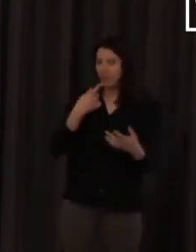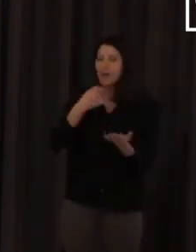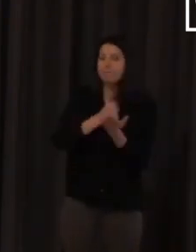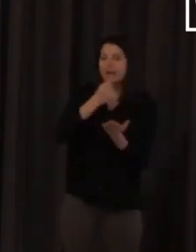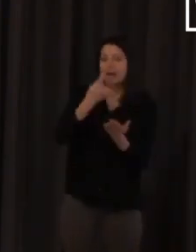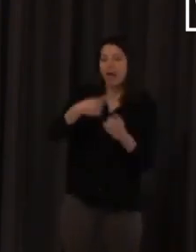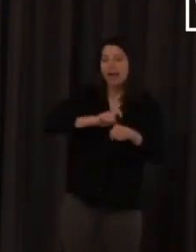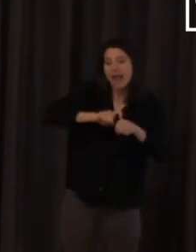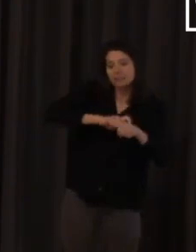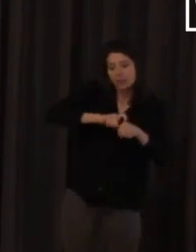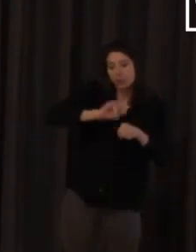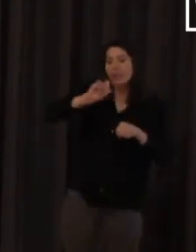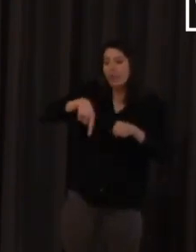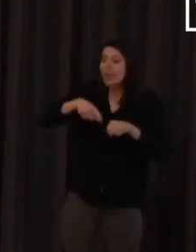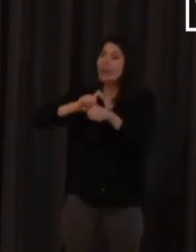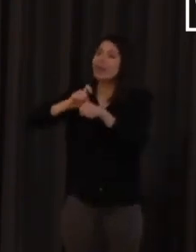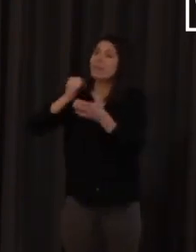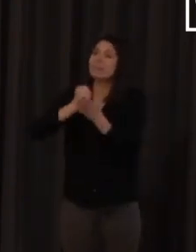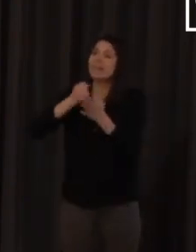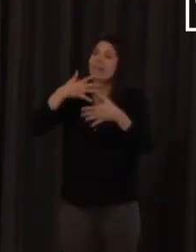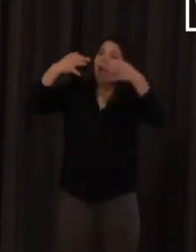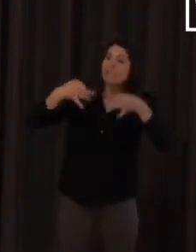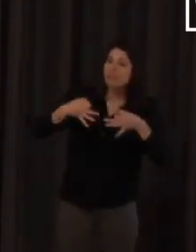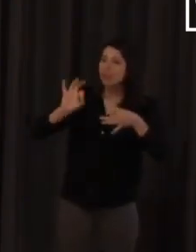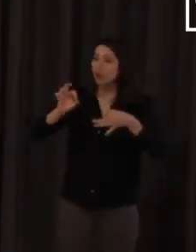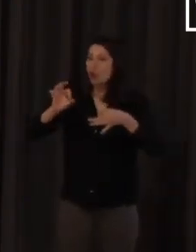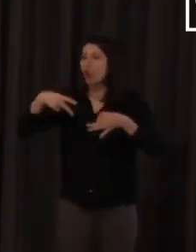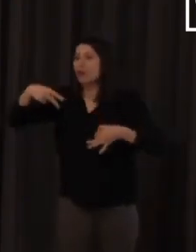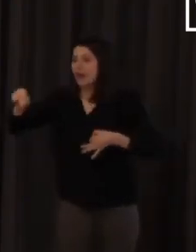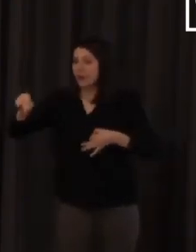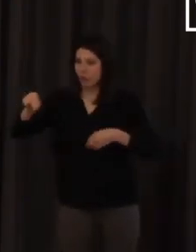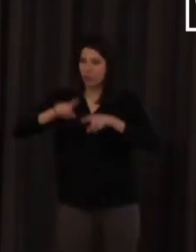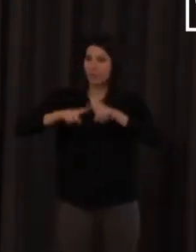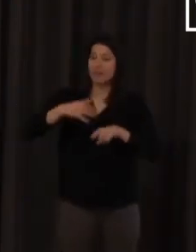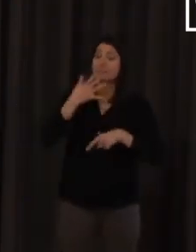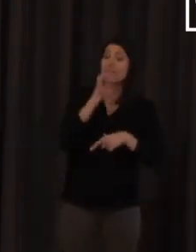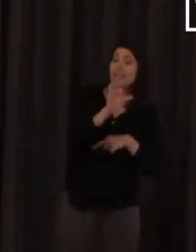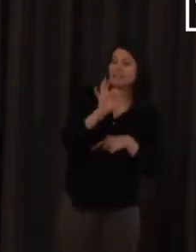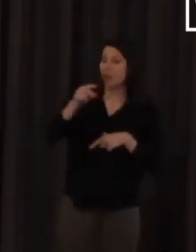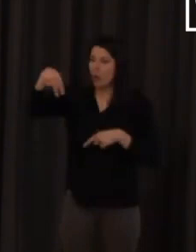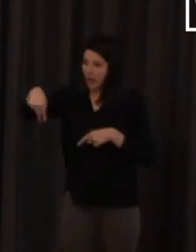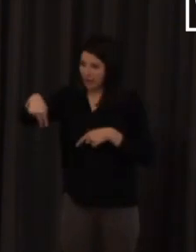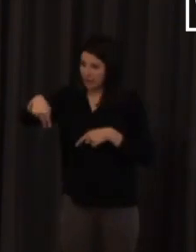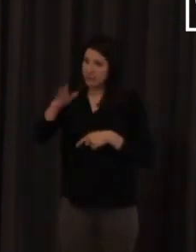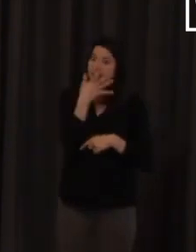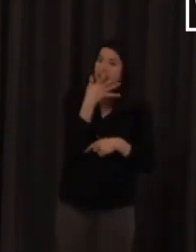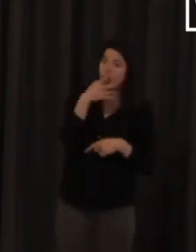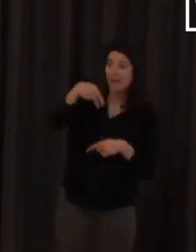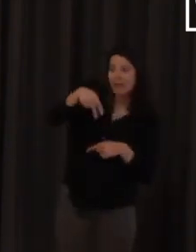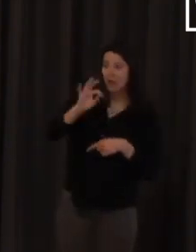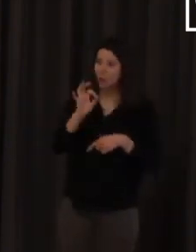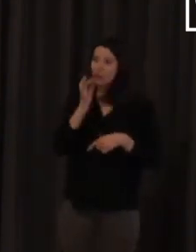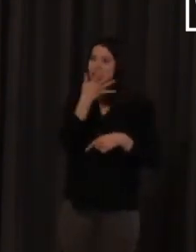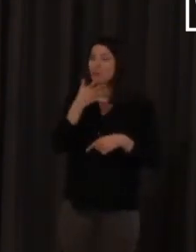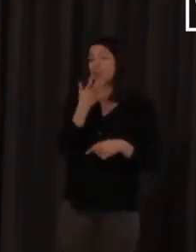marcas de afirmación y negación añadiendo una S o una N al final del signo por si es por si ese signo querer por